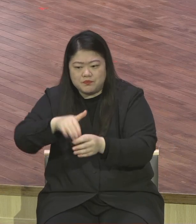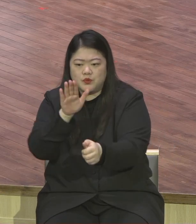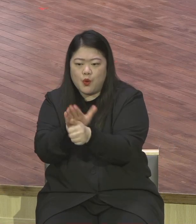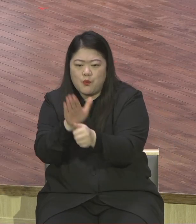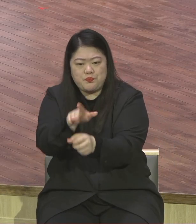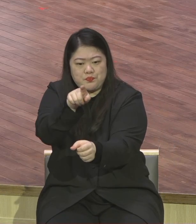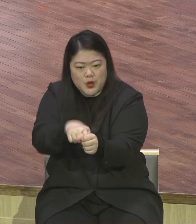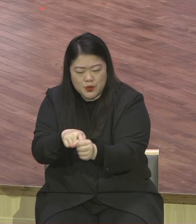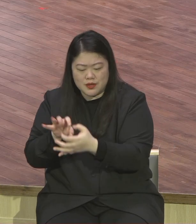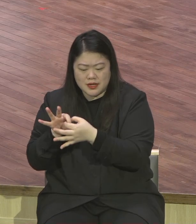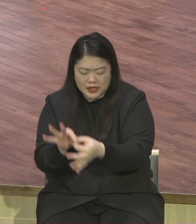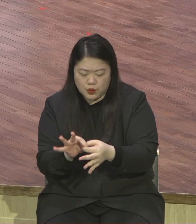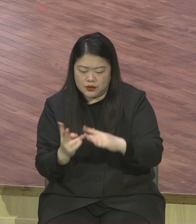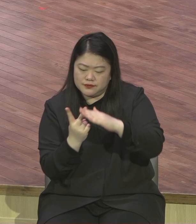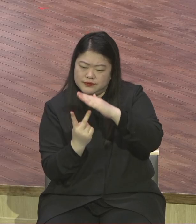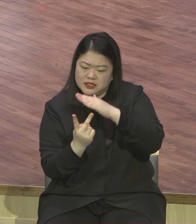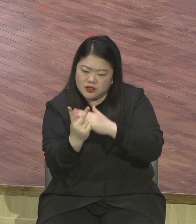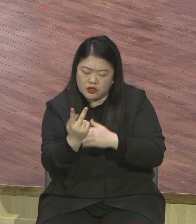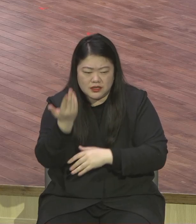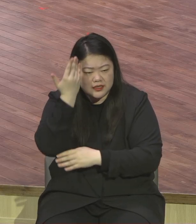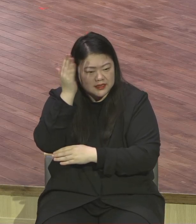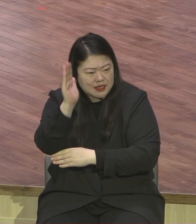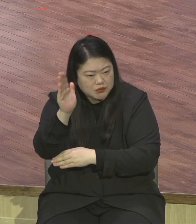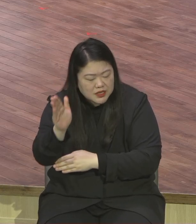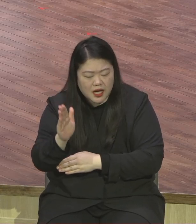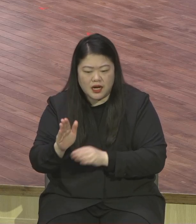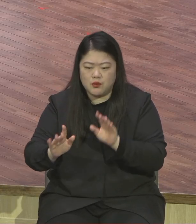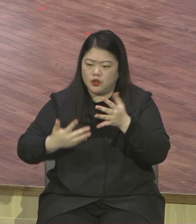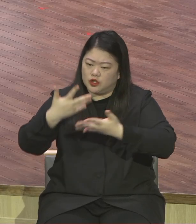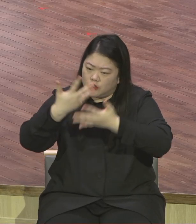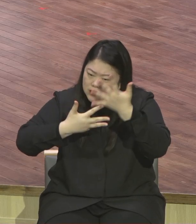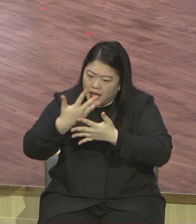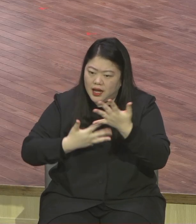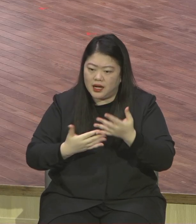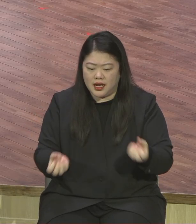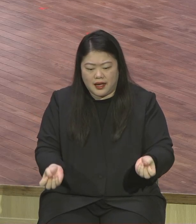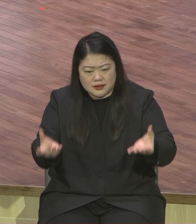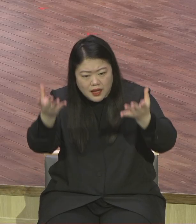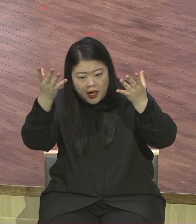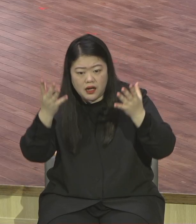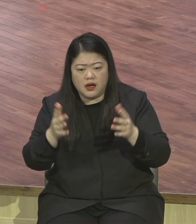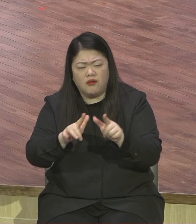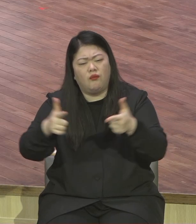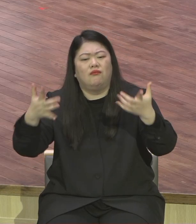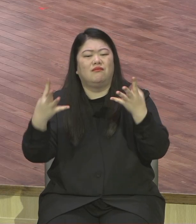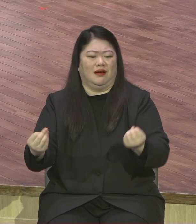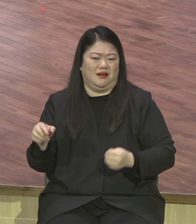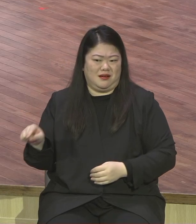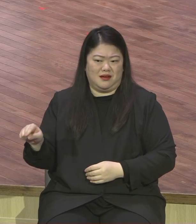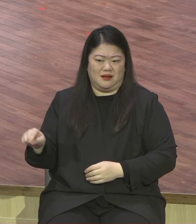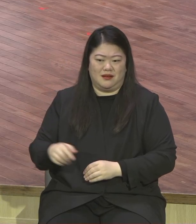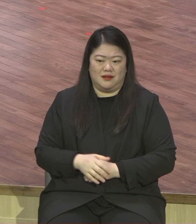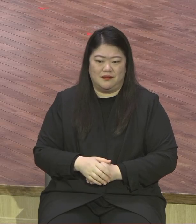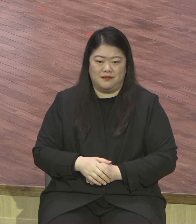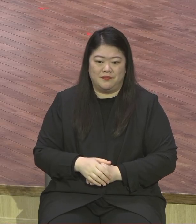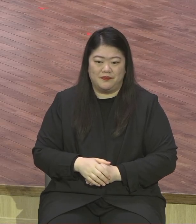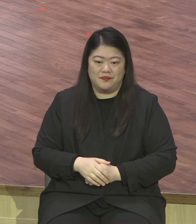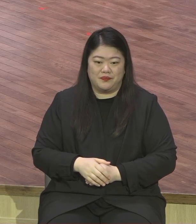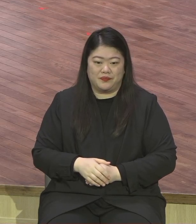전부 다 이 비전 방향 맞춰야 하나님이 여러분이 그렇게도 원하던 거 육신적인 거